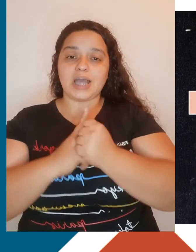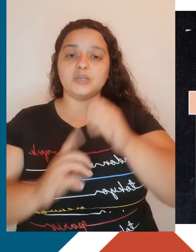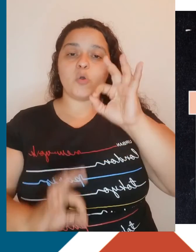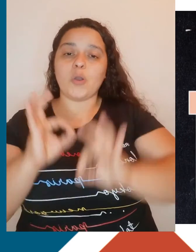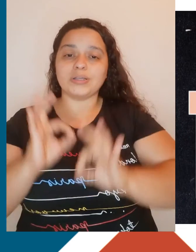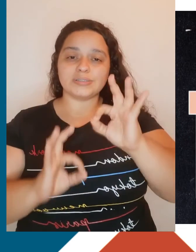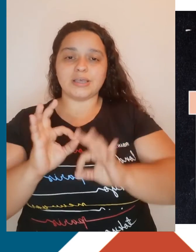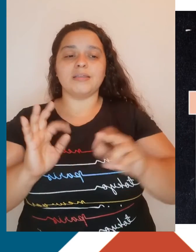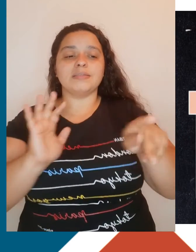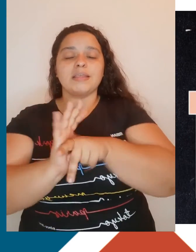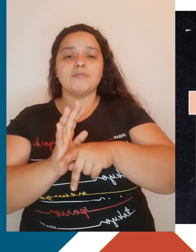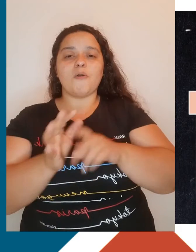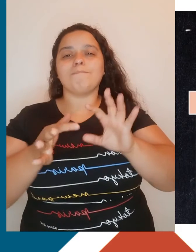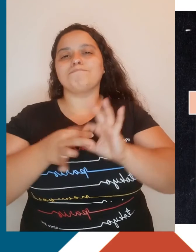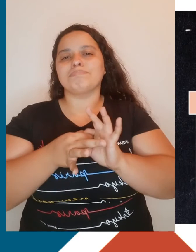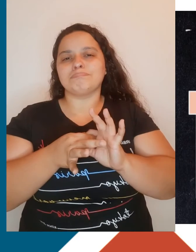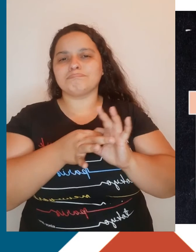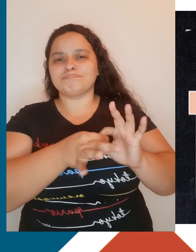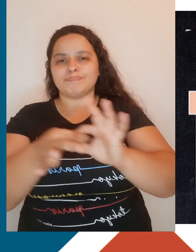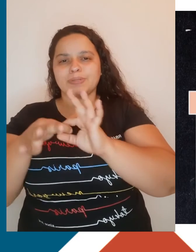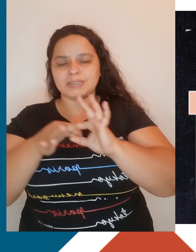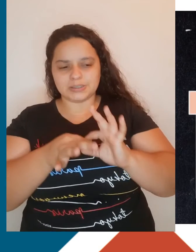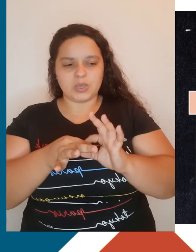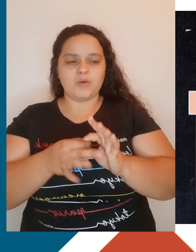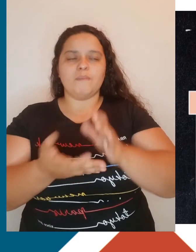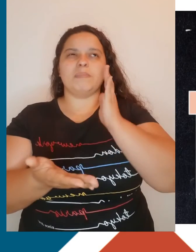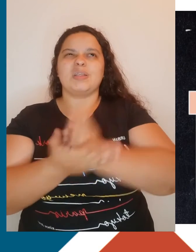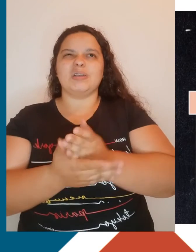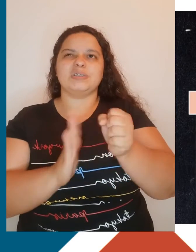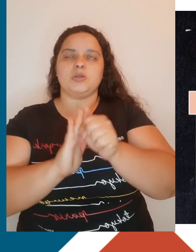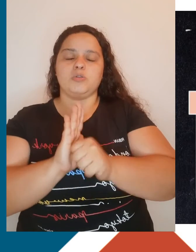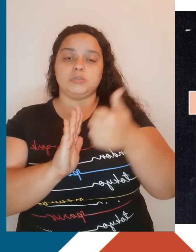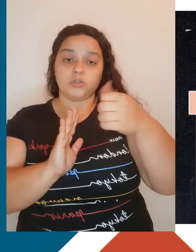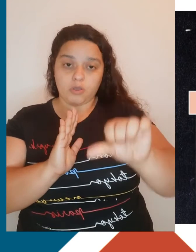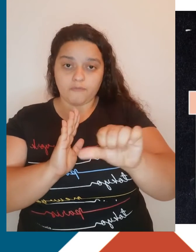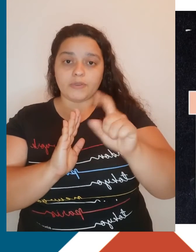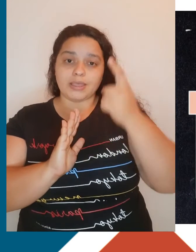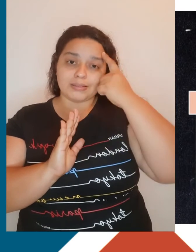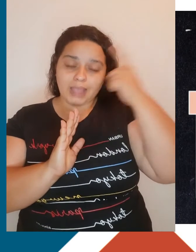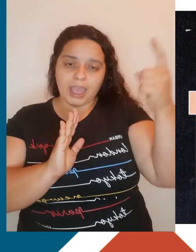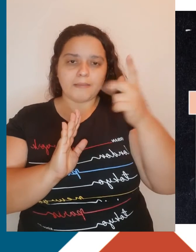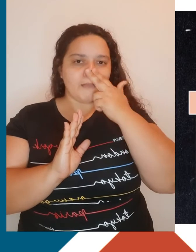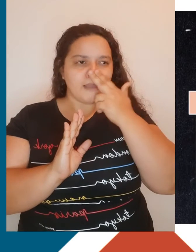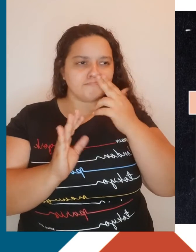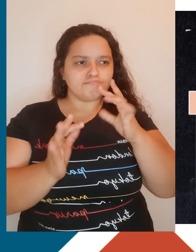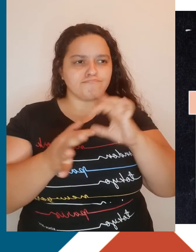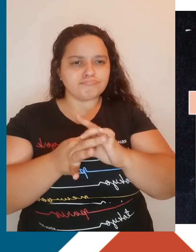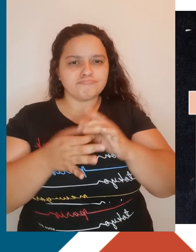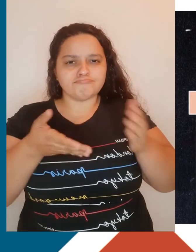cooperação. Desde meados do século XIX, essas ideias se fortaleceram entre as organizações